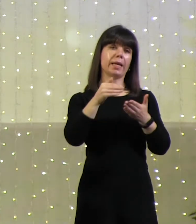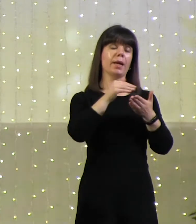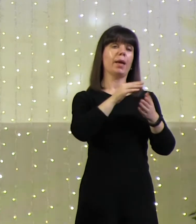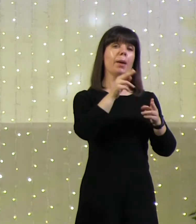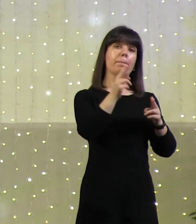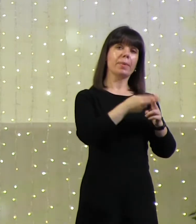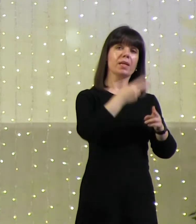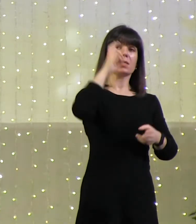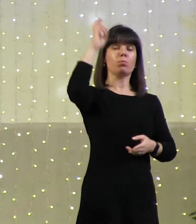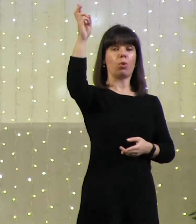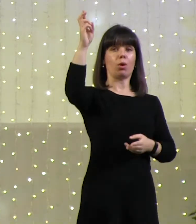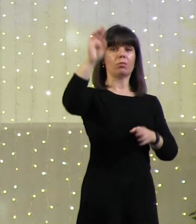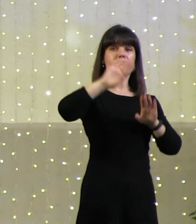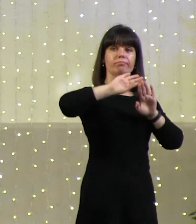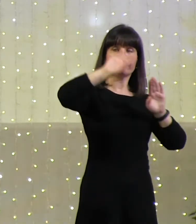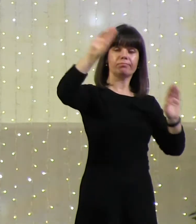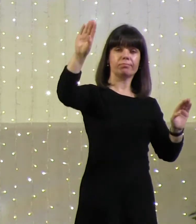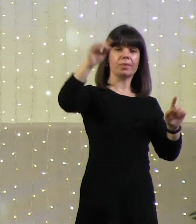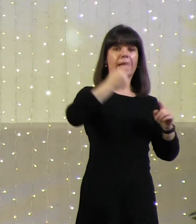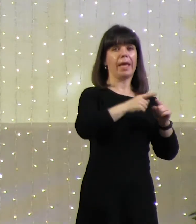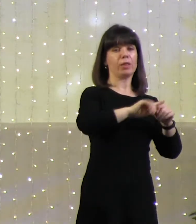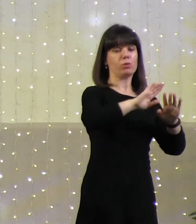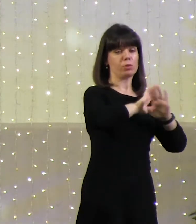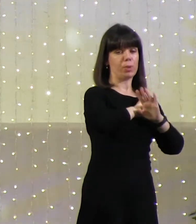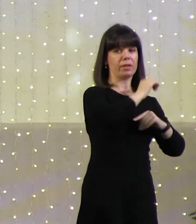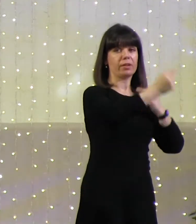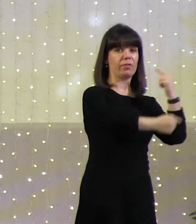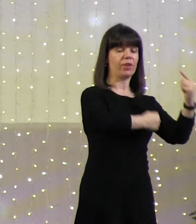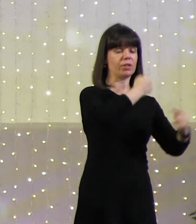отделении от Бога, и это смерть вечная.